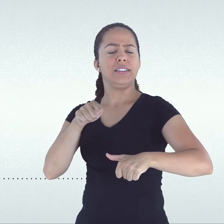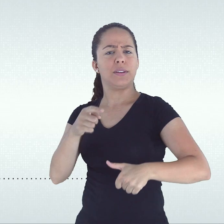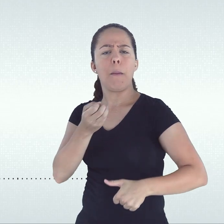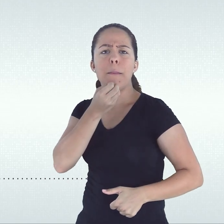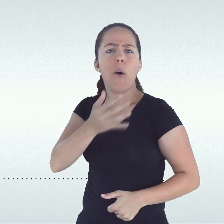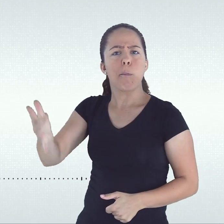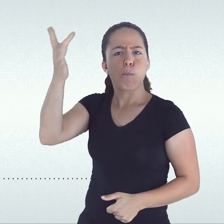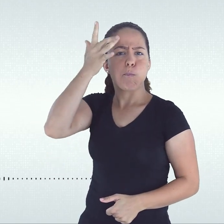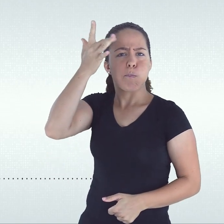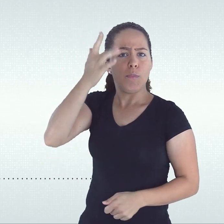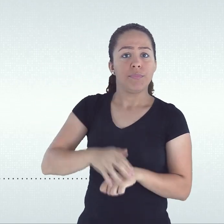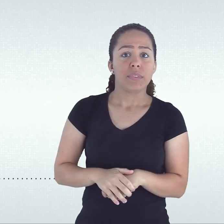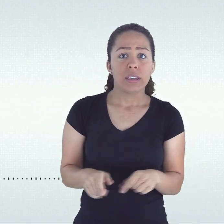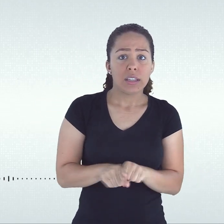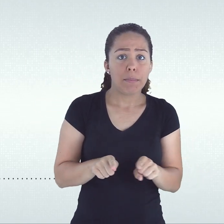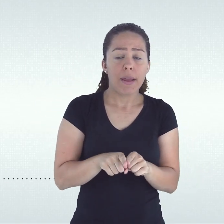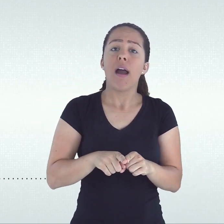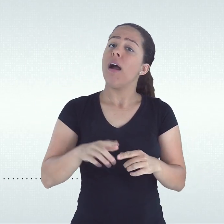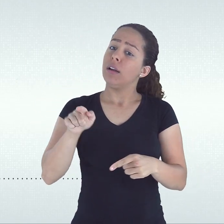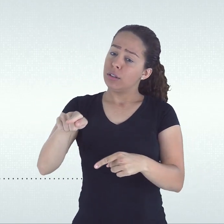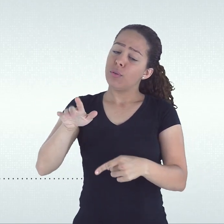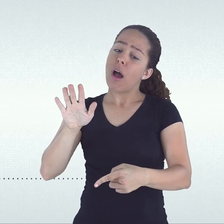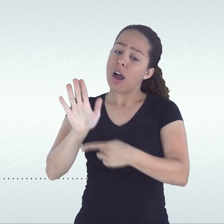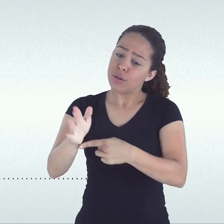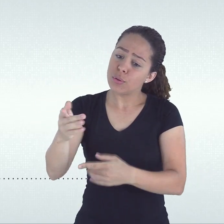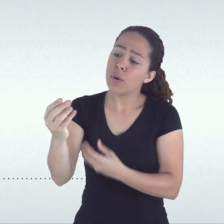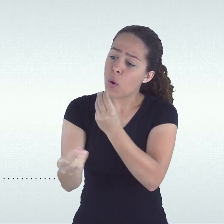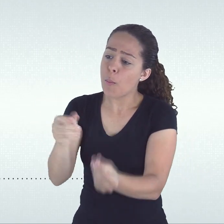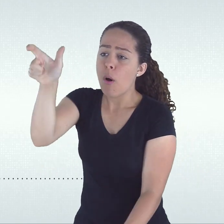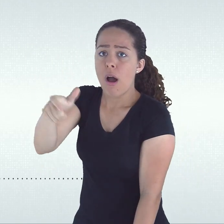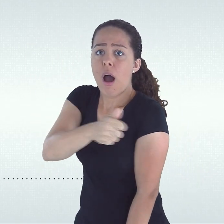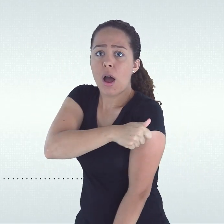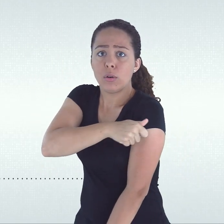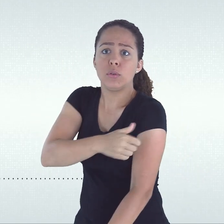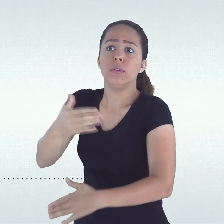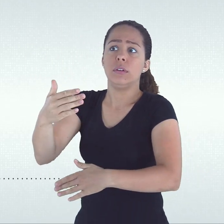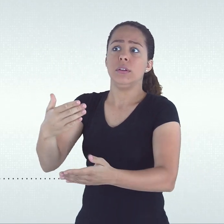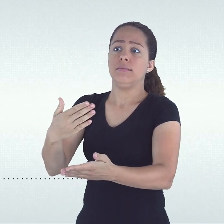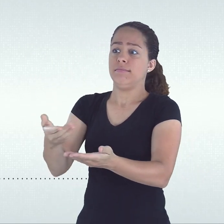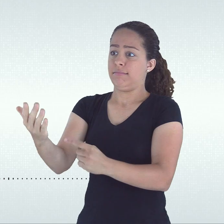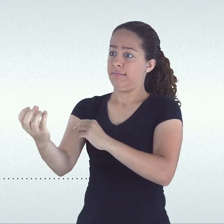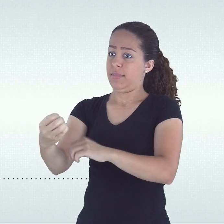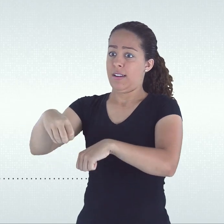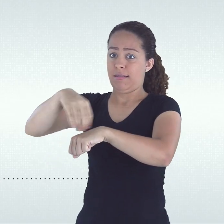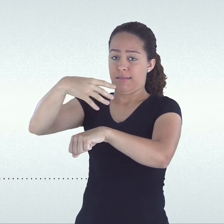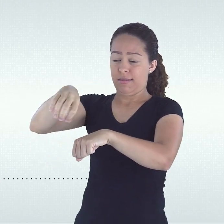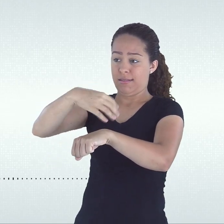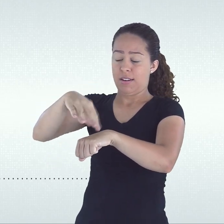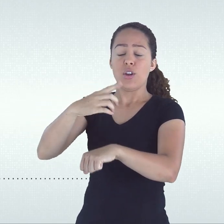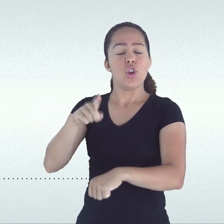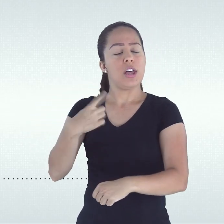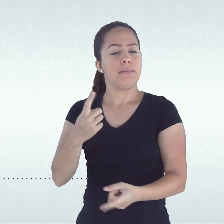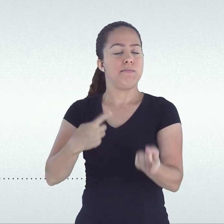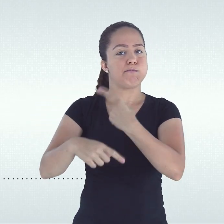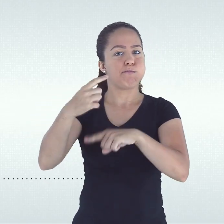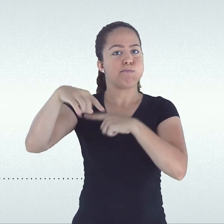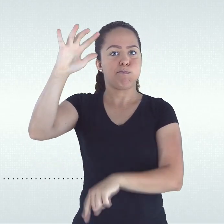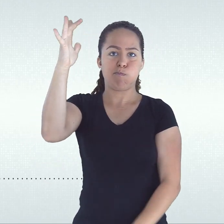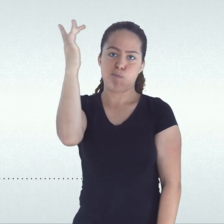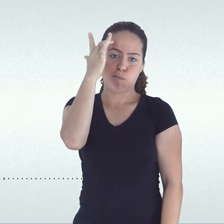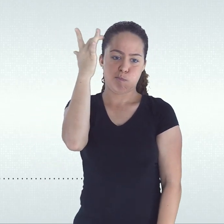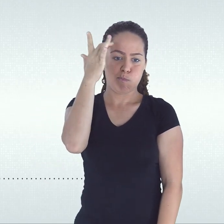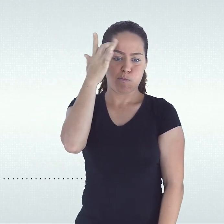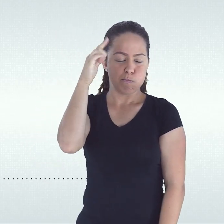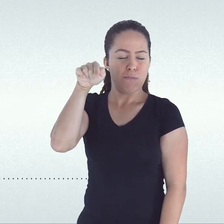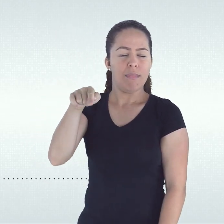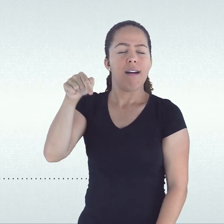Surgindo alguma sugestão, elogio, dúvida ou crítica, envie pelo link posto no texto referente